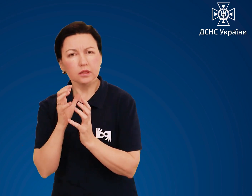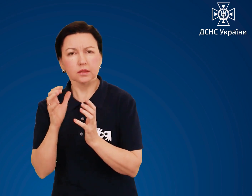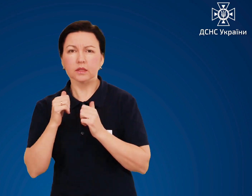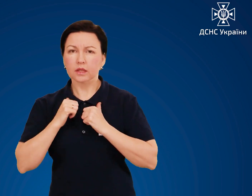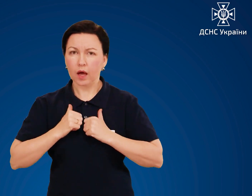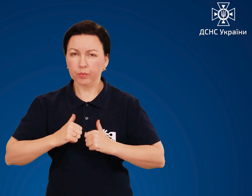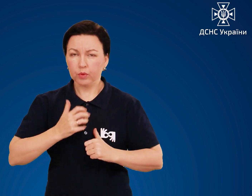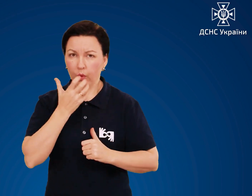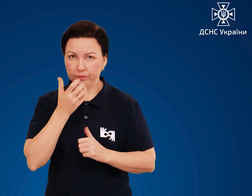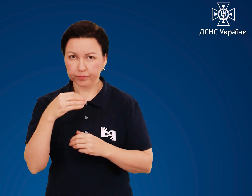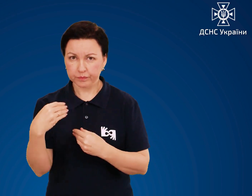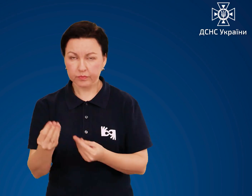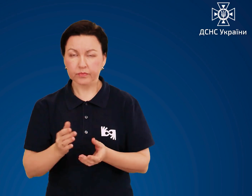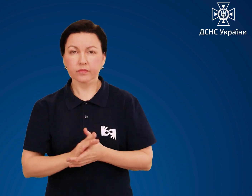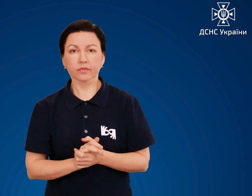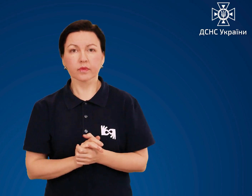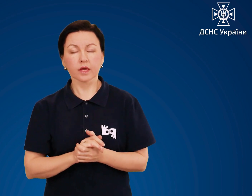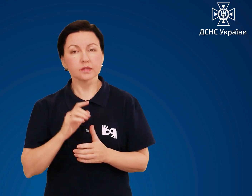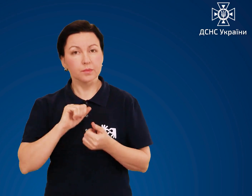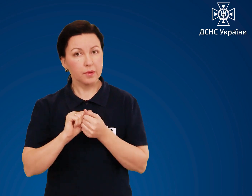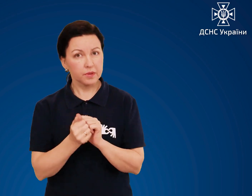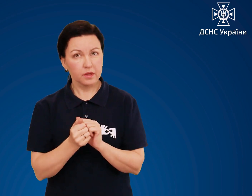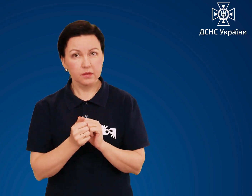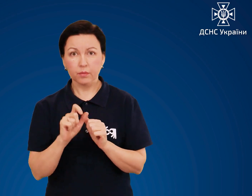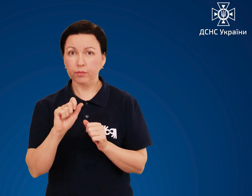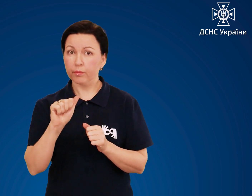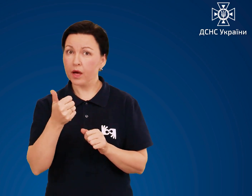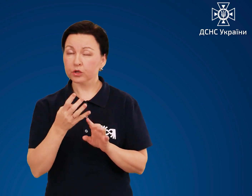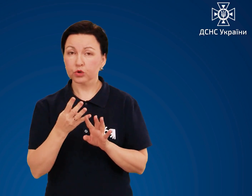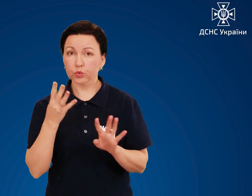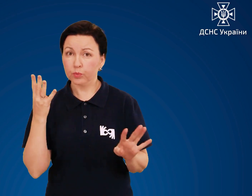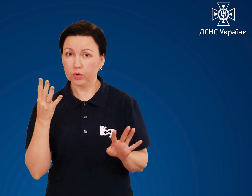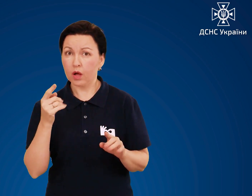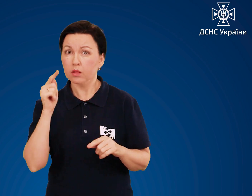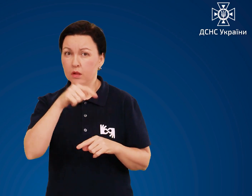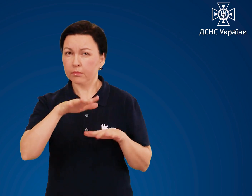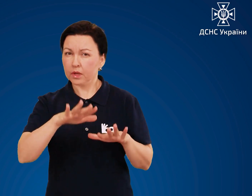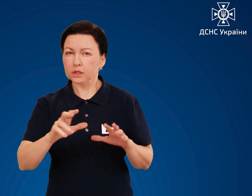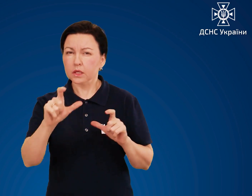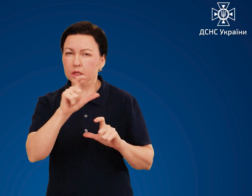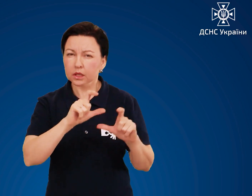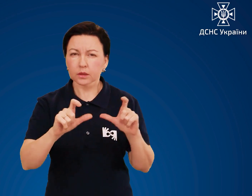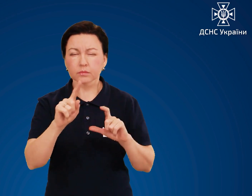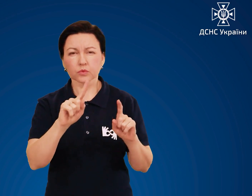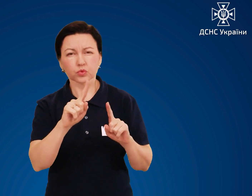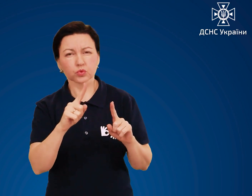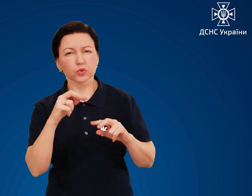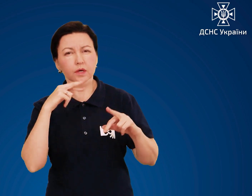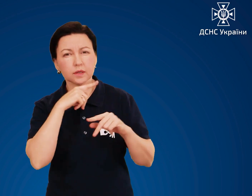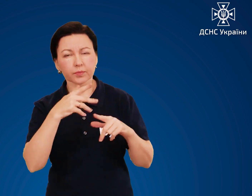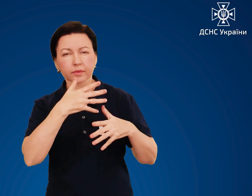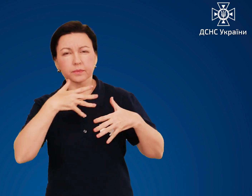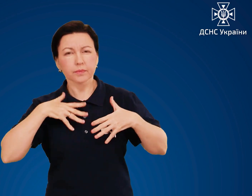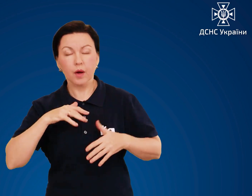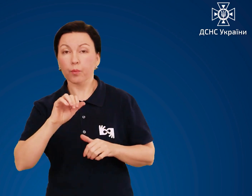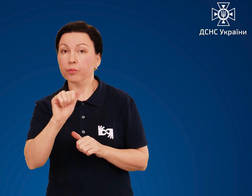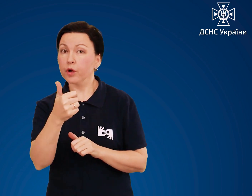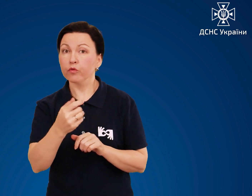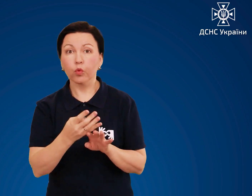Перша медична допомога ураженим НХР в осередку хімічного ураження полягає у захисті